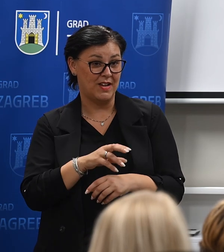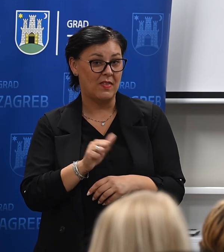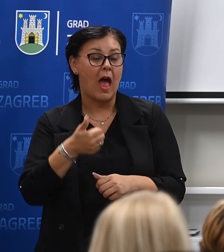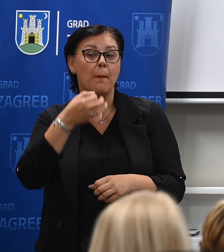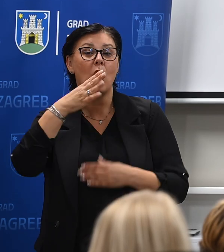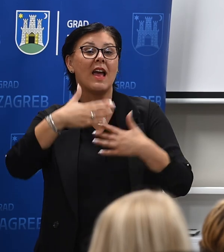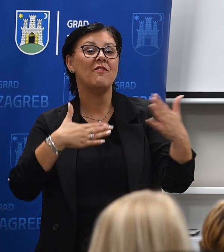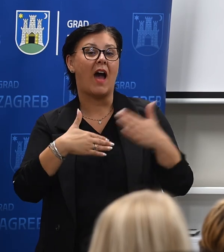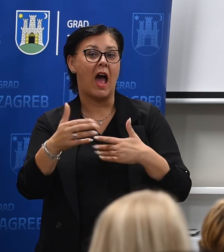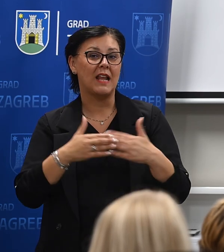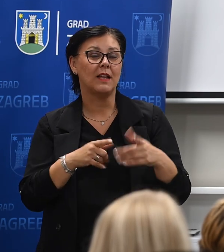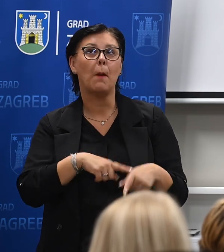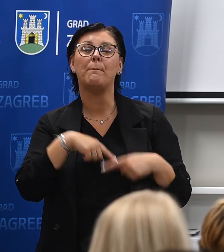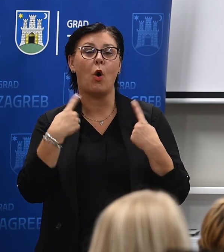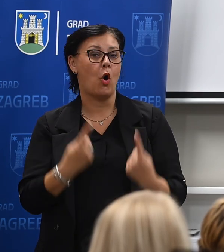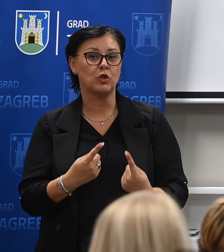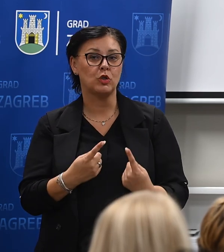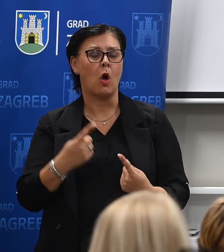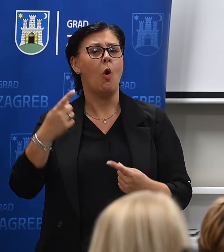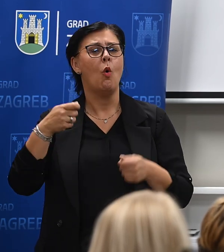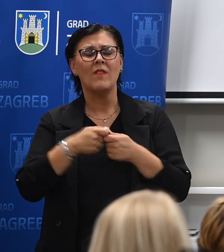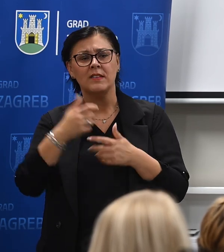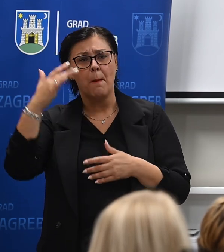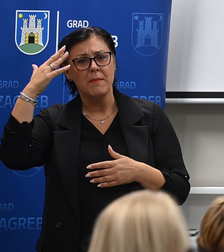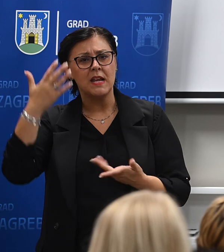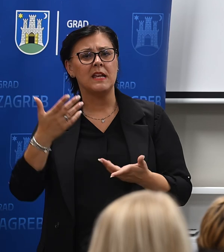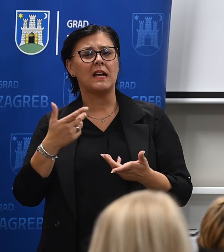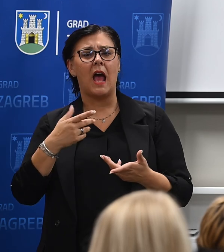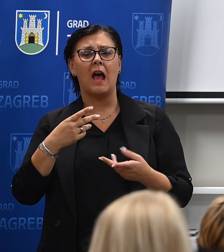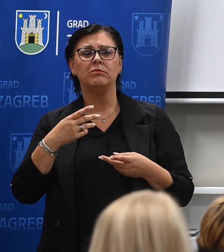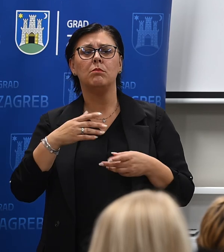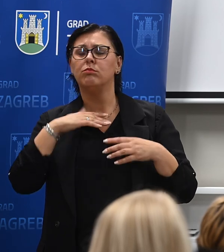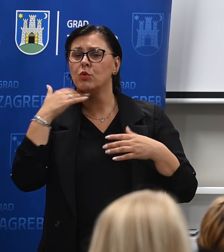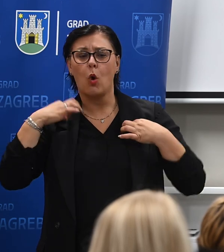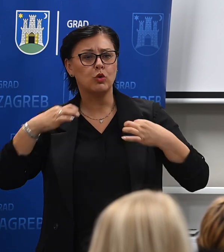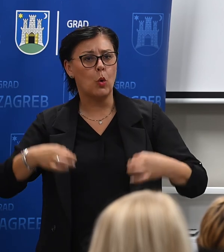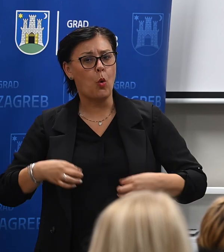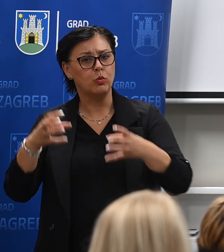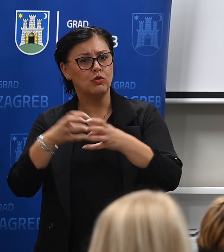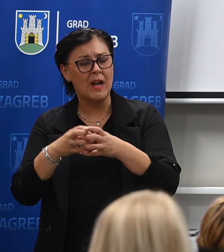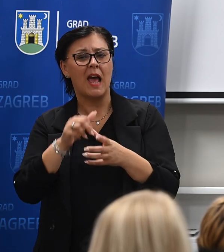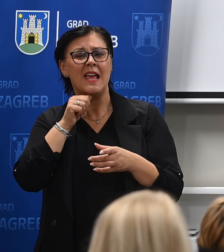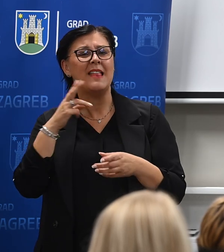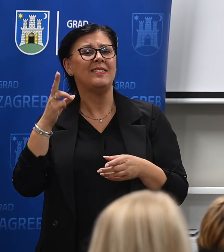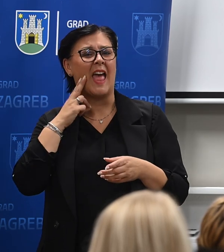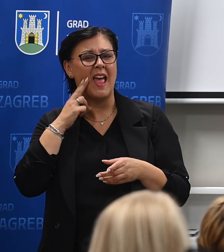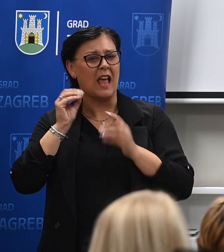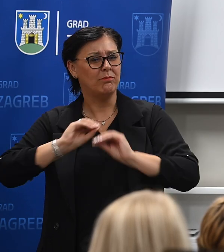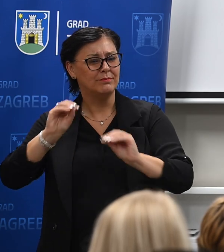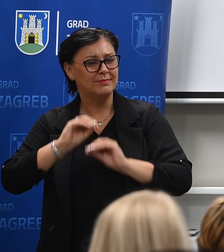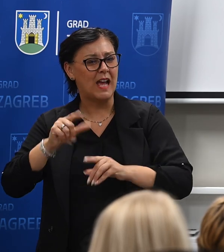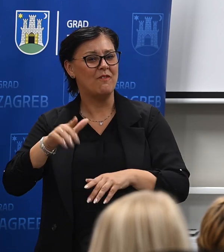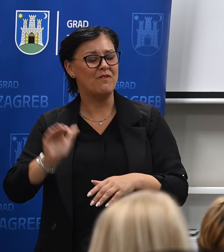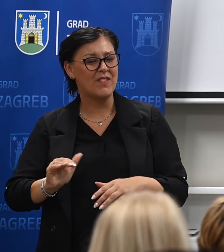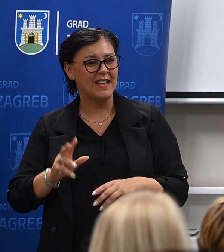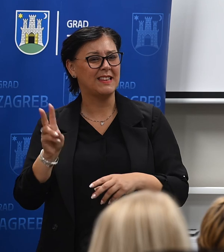najkvalitetniji koji uopće postoje. Znači, po razini skrbi, po tome kako imamo ekipirane stručne službe, uz odgajateljice, kako se